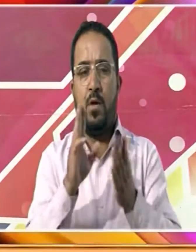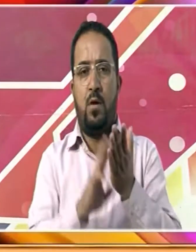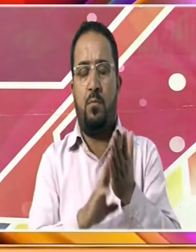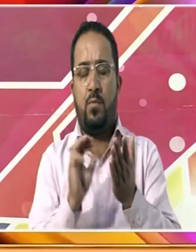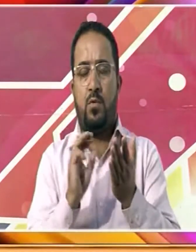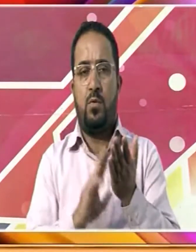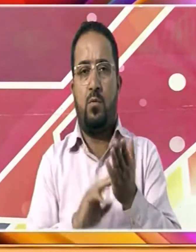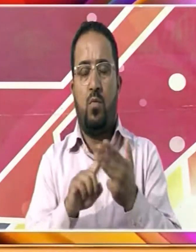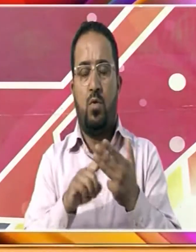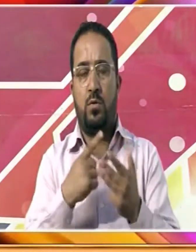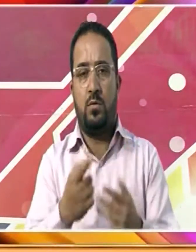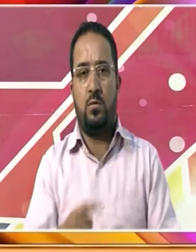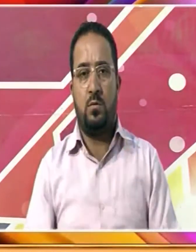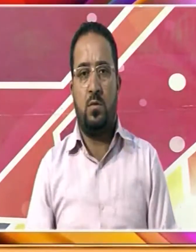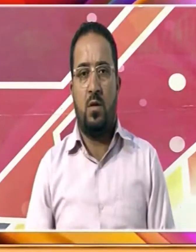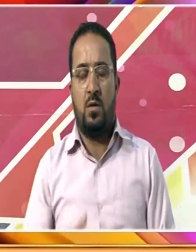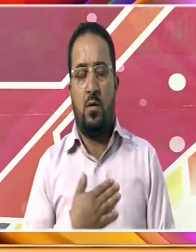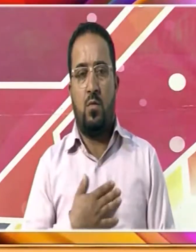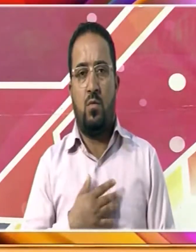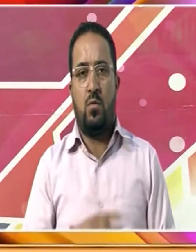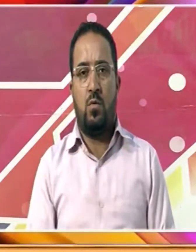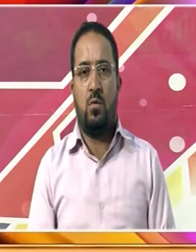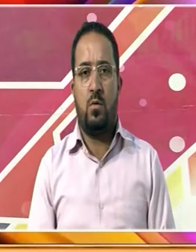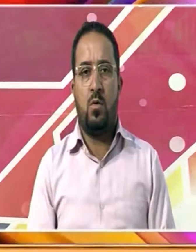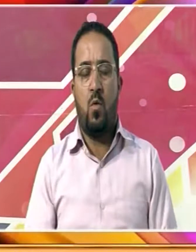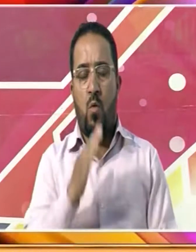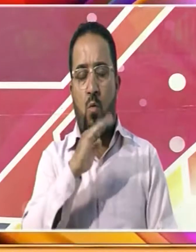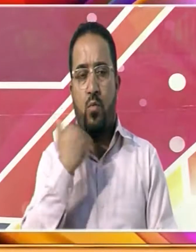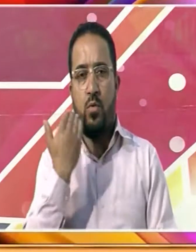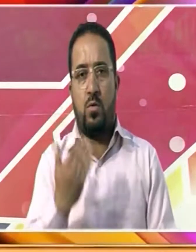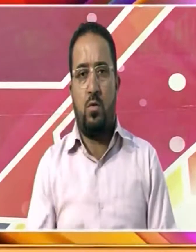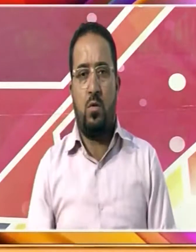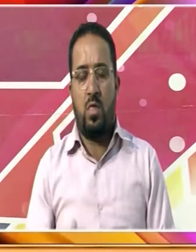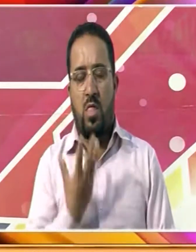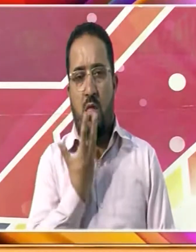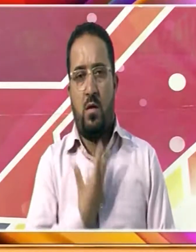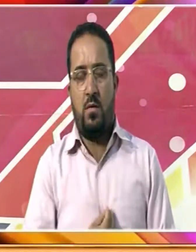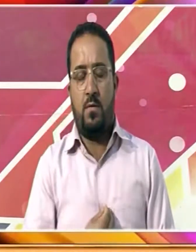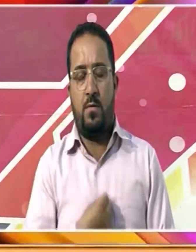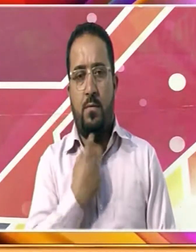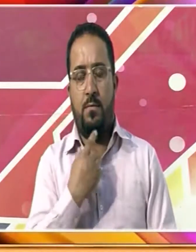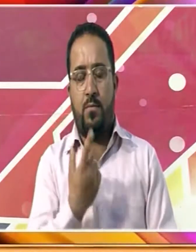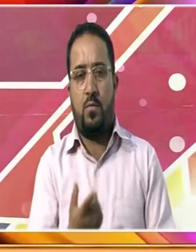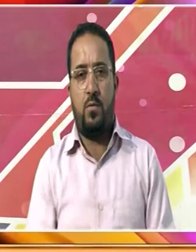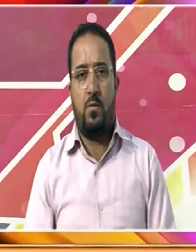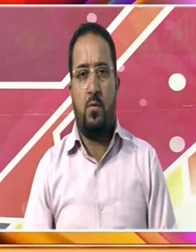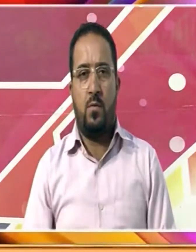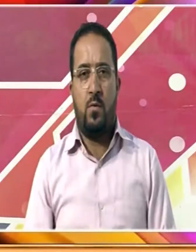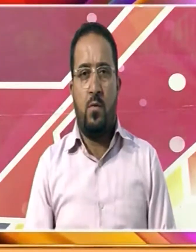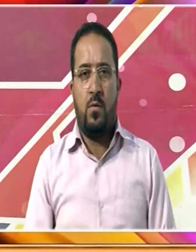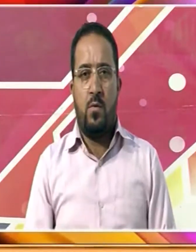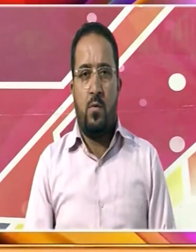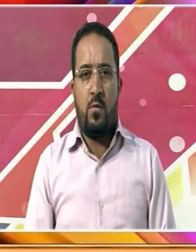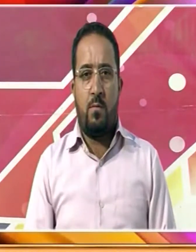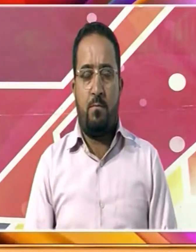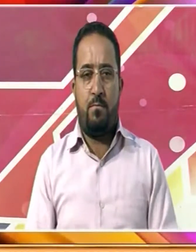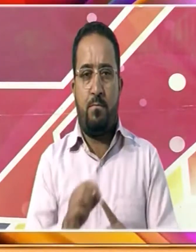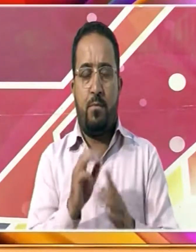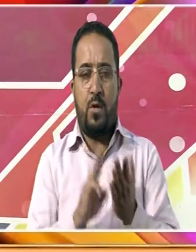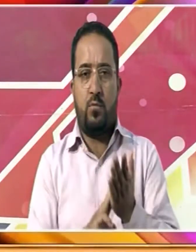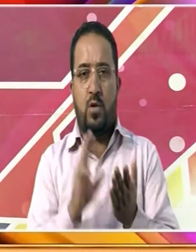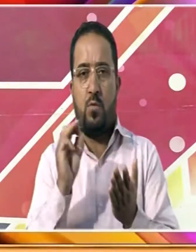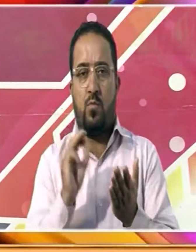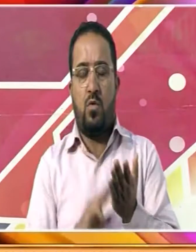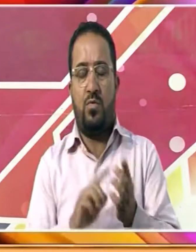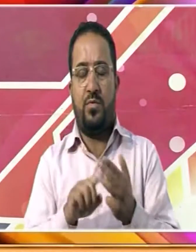نے حادثے میں قیمتی جانوں کے زیان پر رنجگم کا اظہار کیا ہے وزیر عظم نیرندر